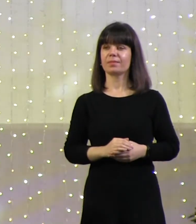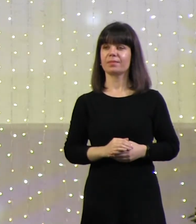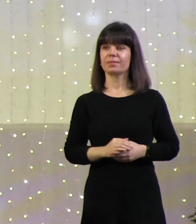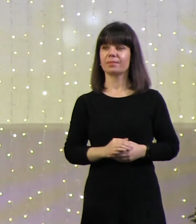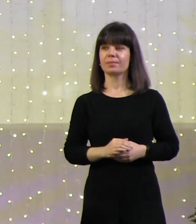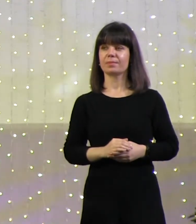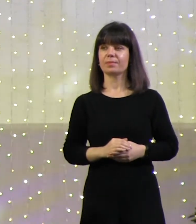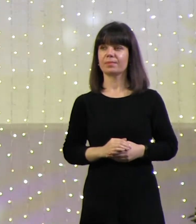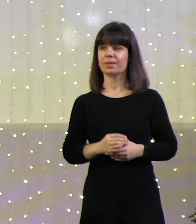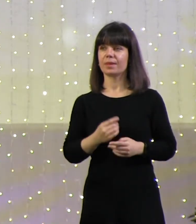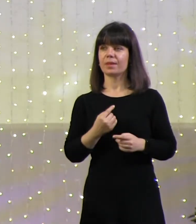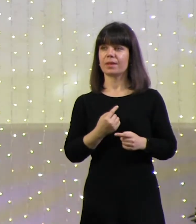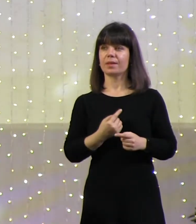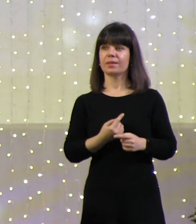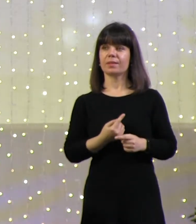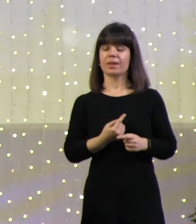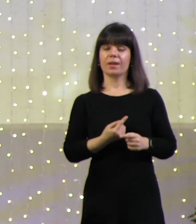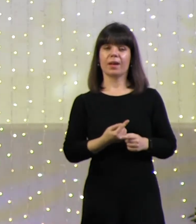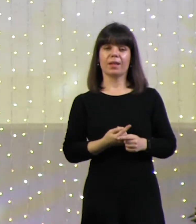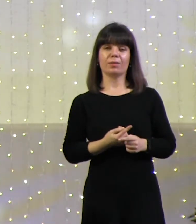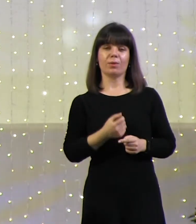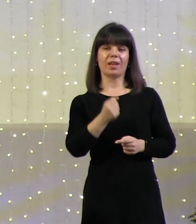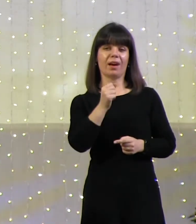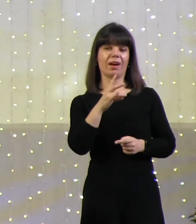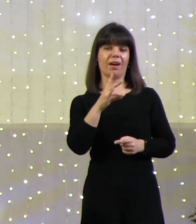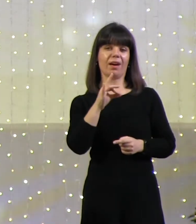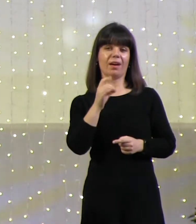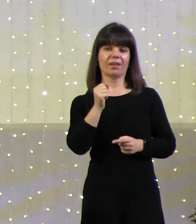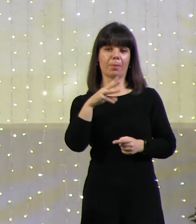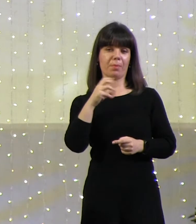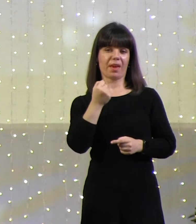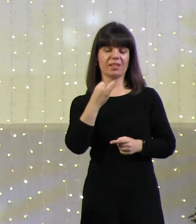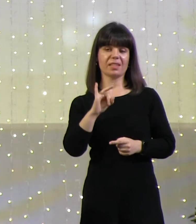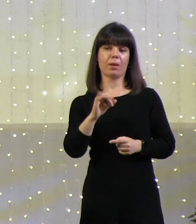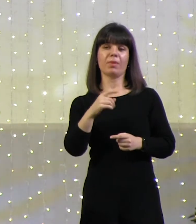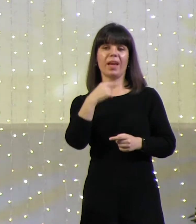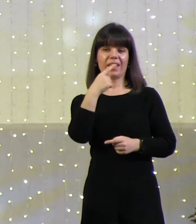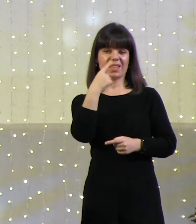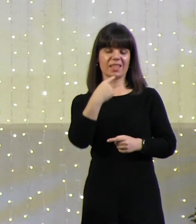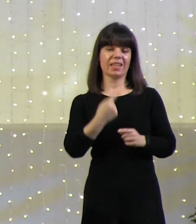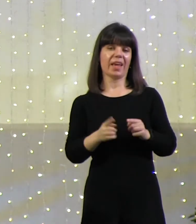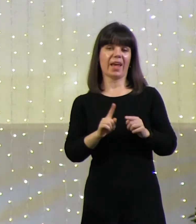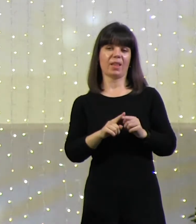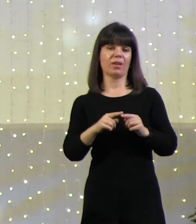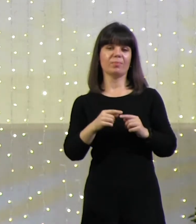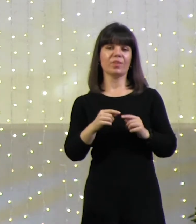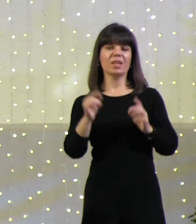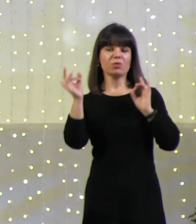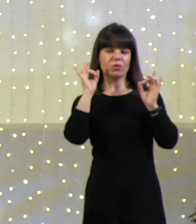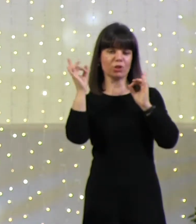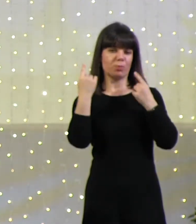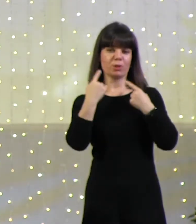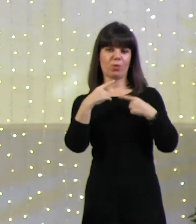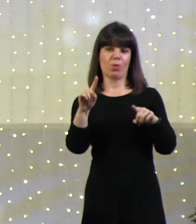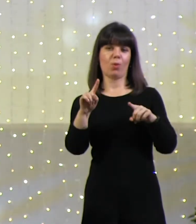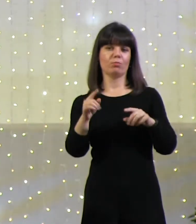это звучит прекрасно. Это восхваление, это восхищение, это восторг. И кто слышит эти слова?